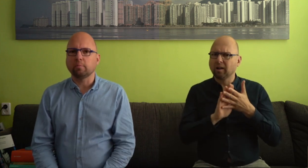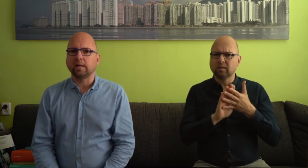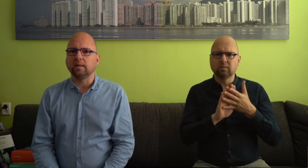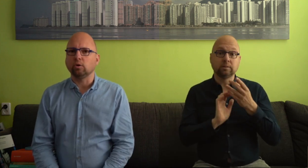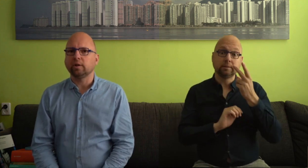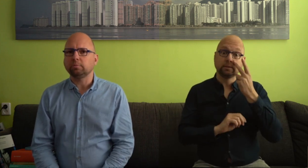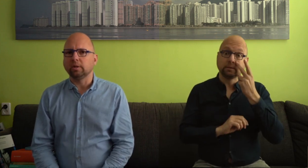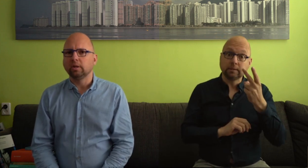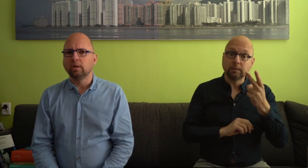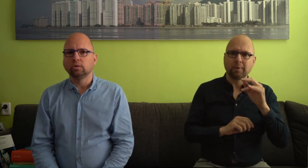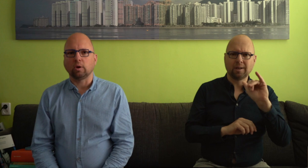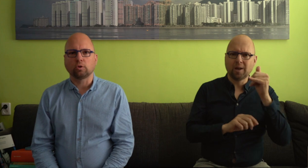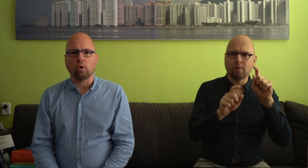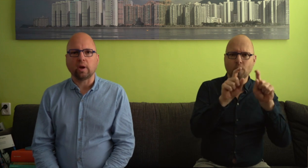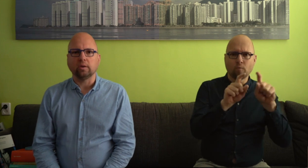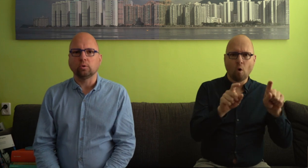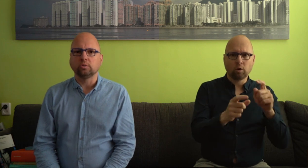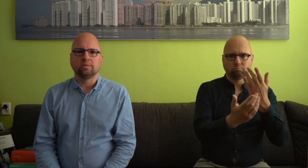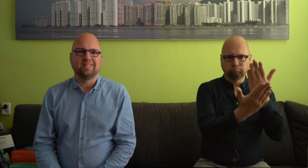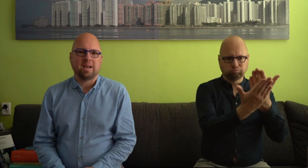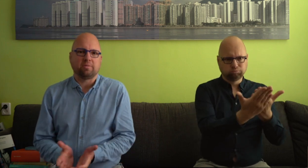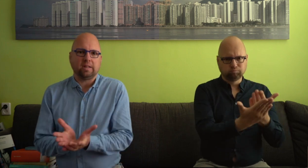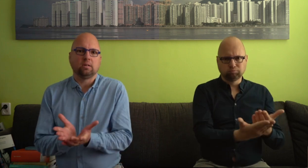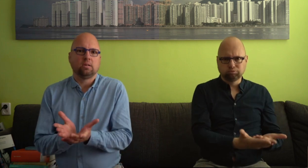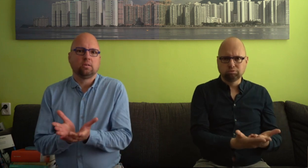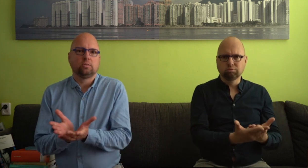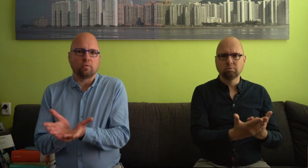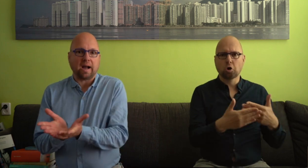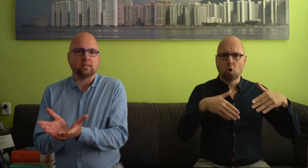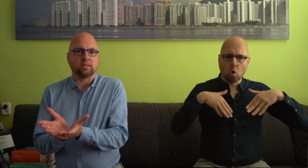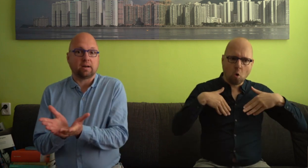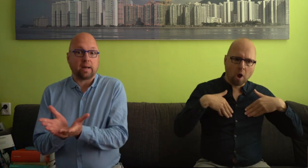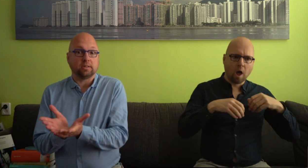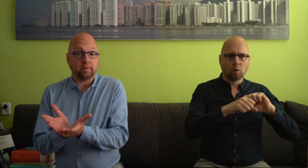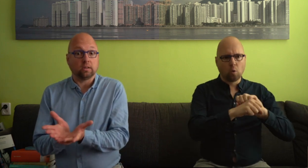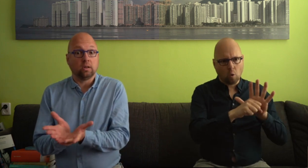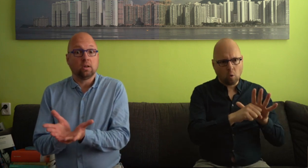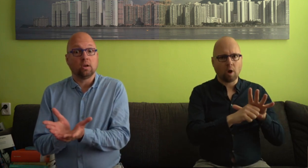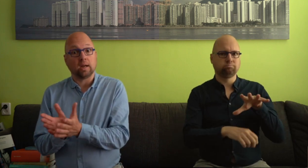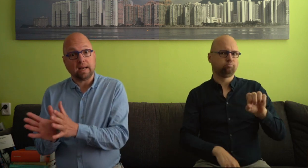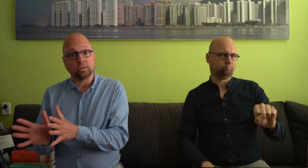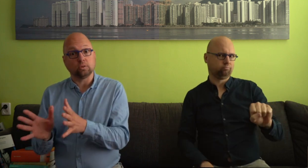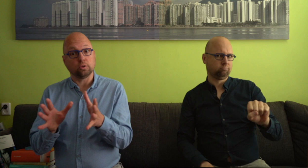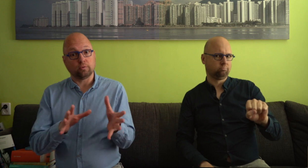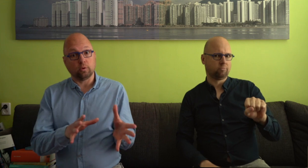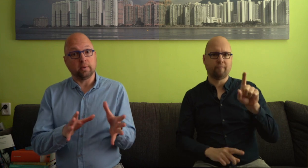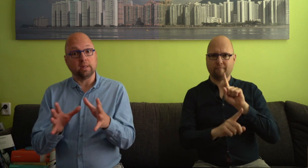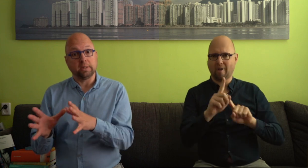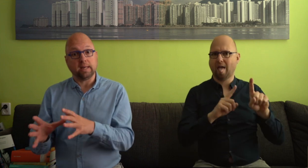andere bij die neologisme, zoals corona heel goed, die hebben wel zo'n verhaaltje. Daarbij is wel een relatie tussen de vorm en de